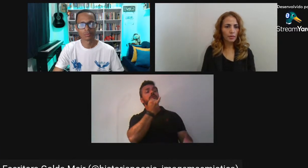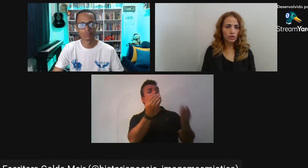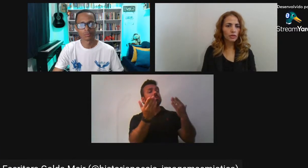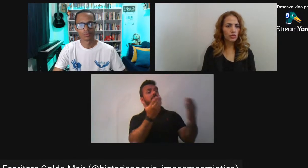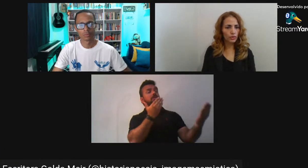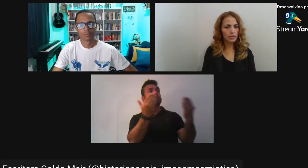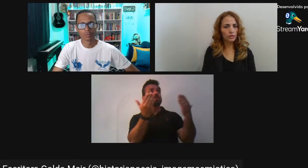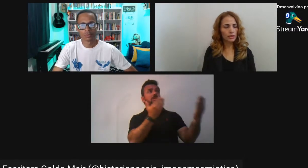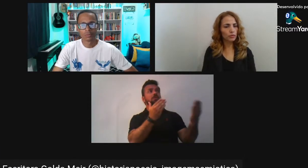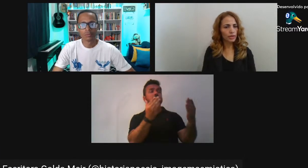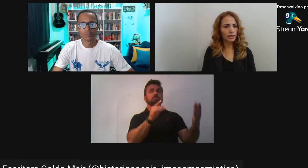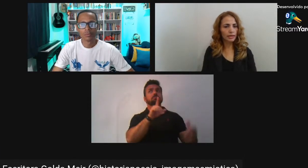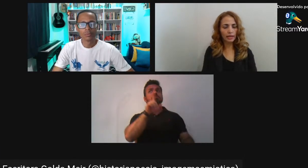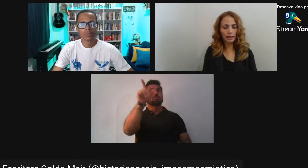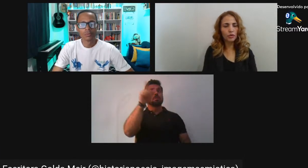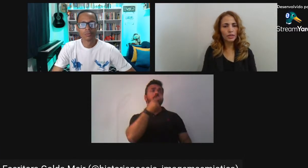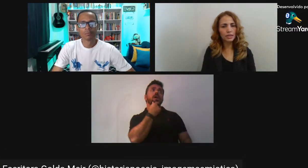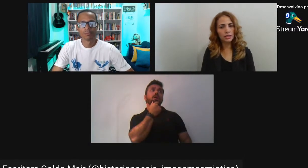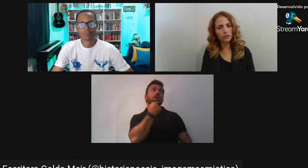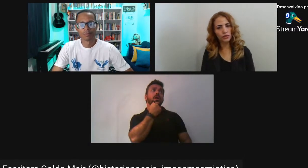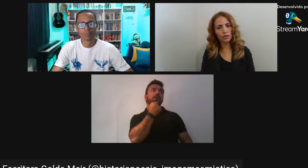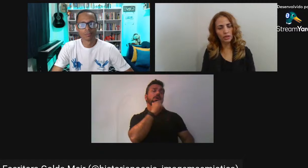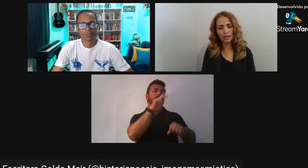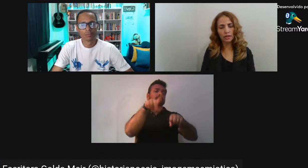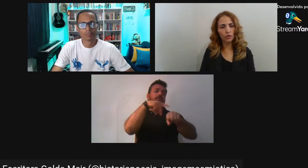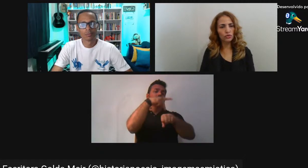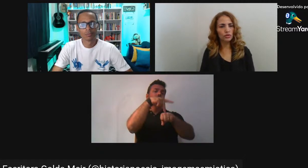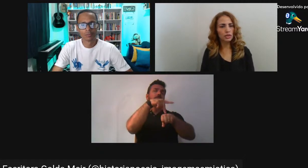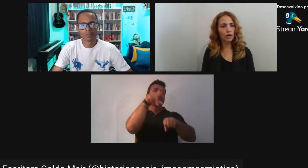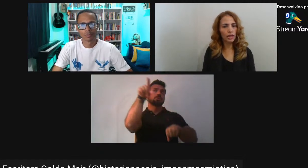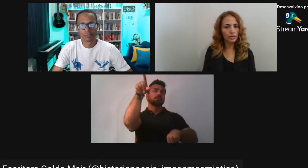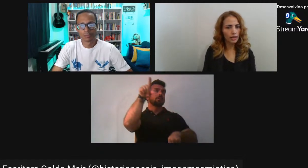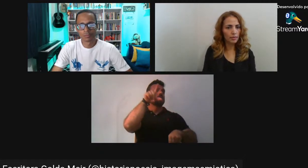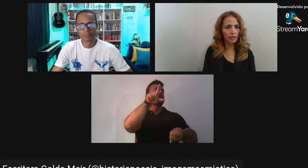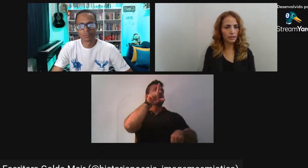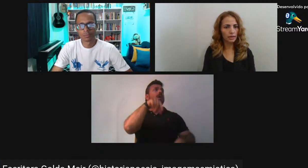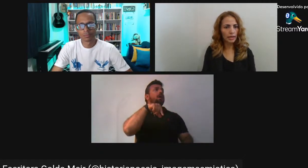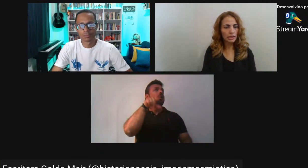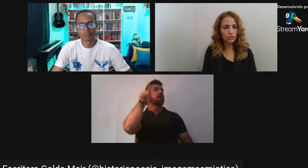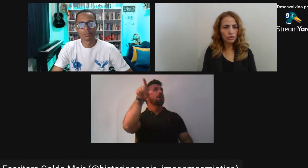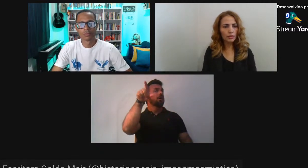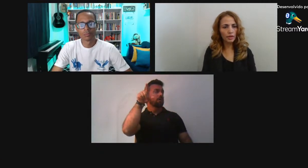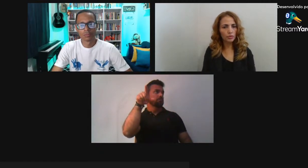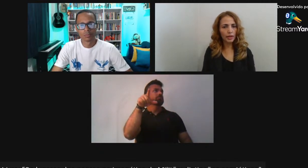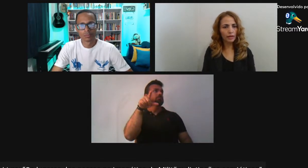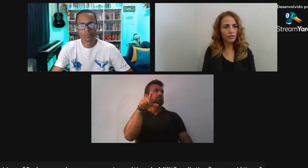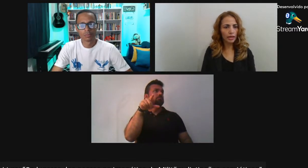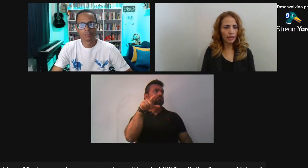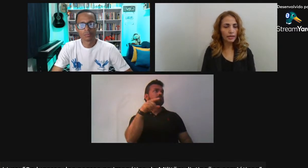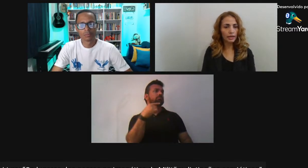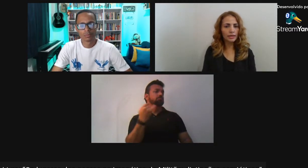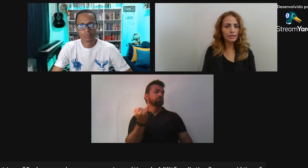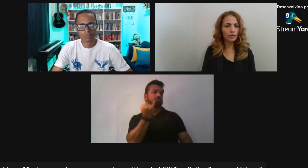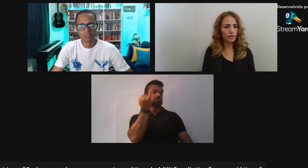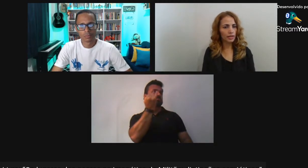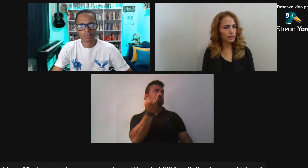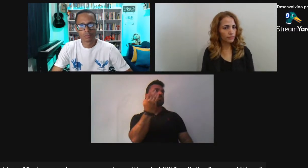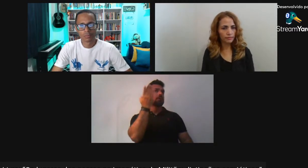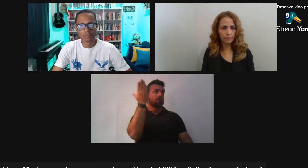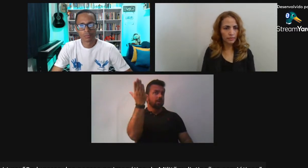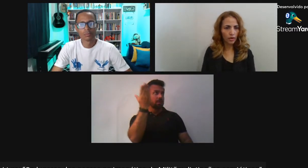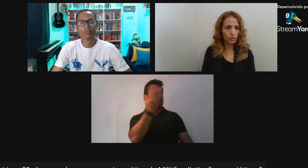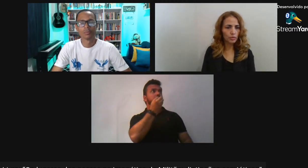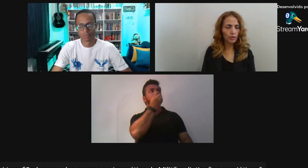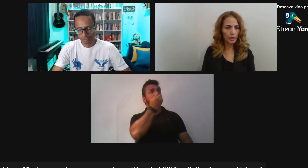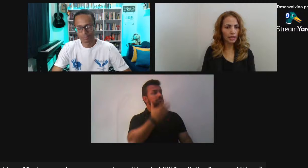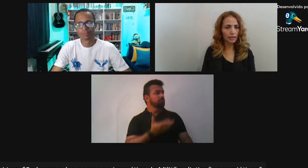Mas nós temos o exemplo Da Inglaterra Que a polícia civil Lida com o social Nem anda armada Justamente para evitar E ainda assim Acontecem